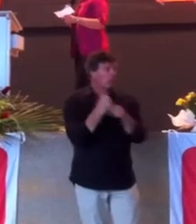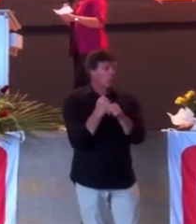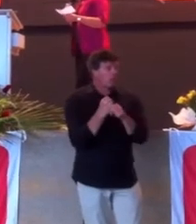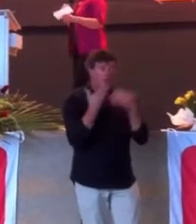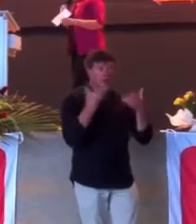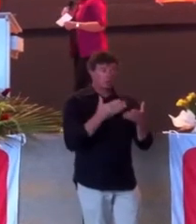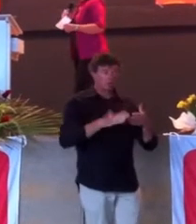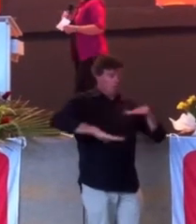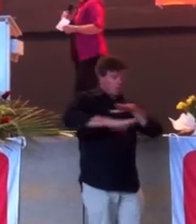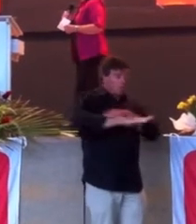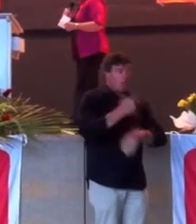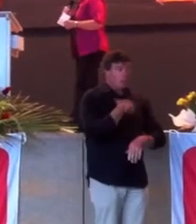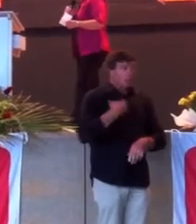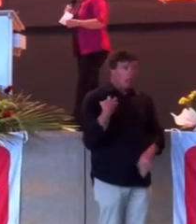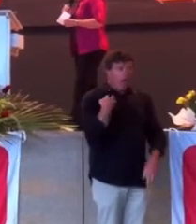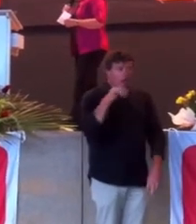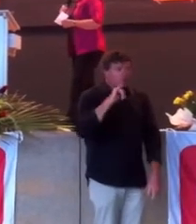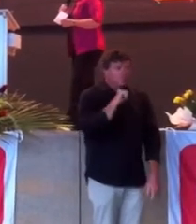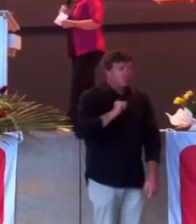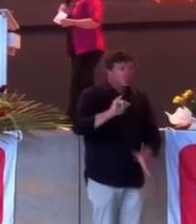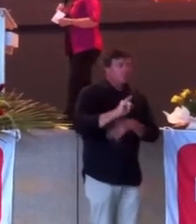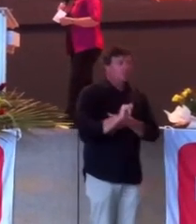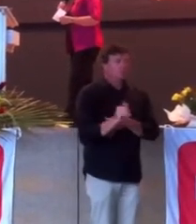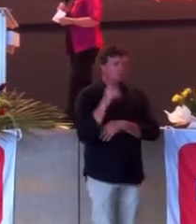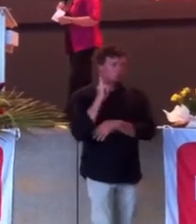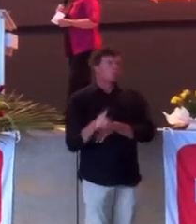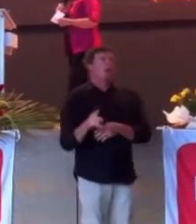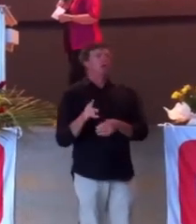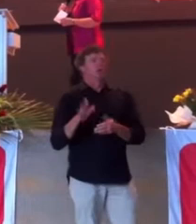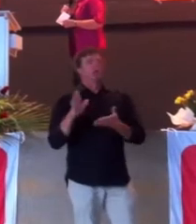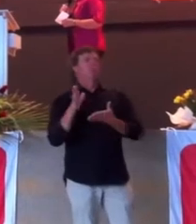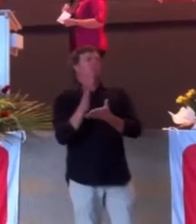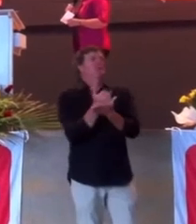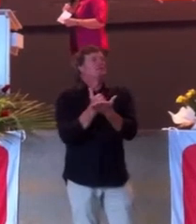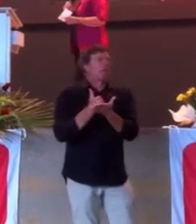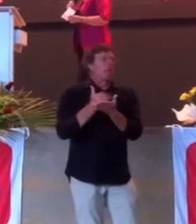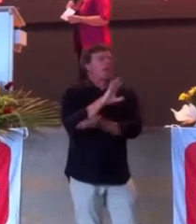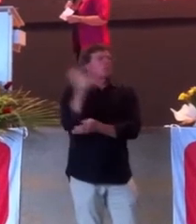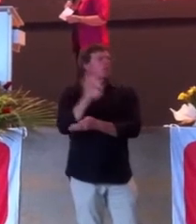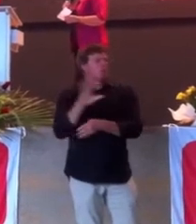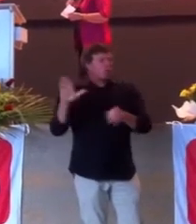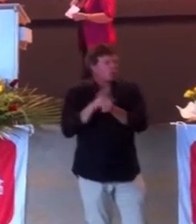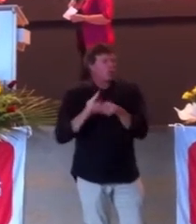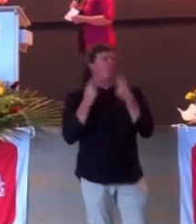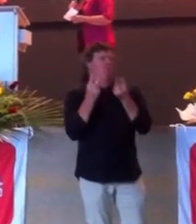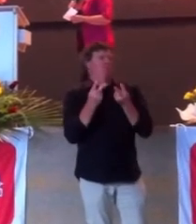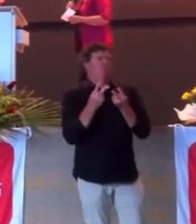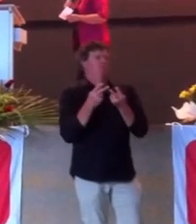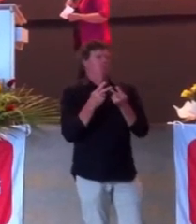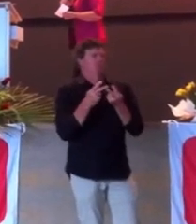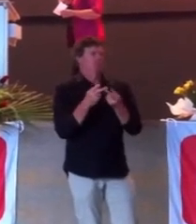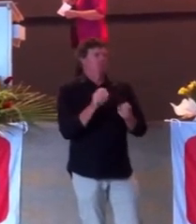aussi riche que la Suisse doit impérativement pouvoir vivre du travail à 100%. La règle de base, c'est ça. Il est absolument